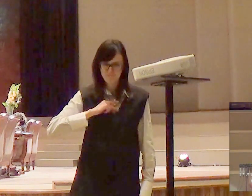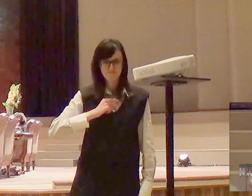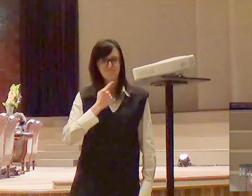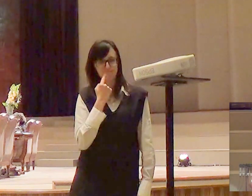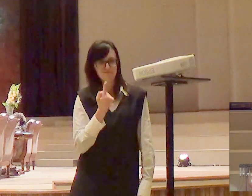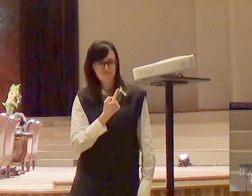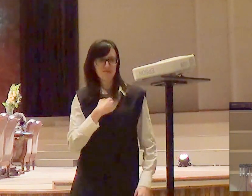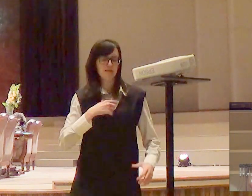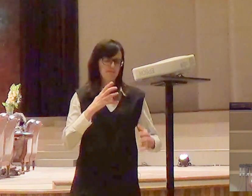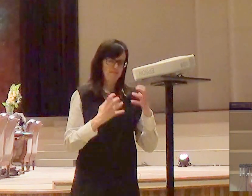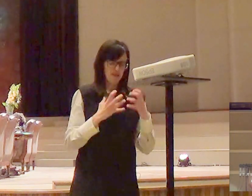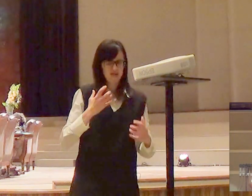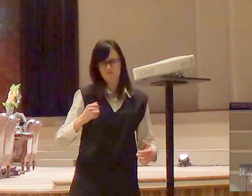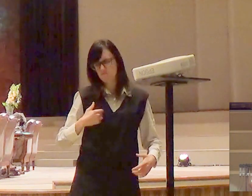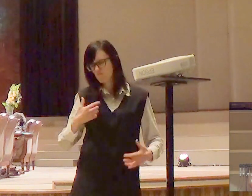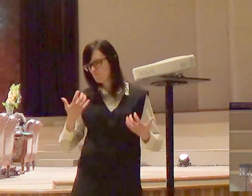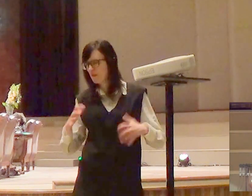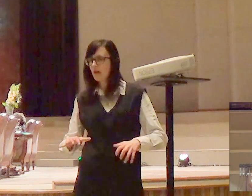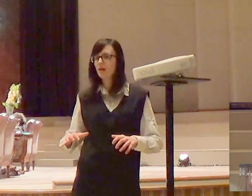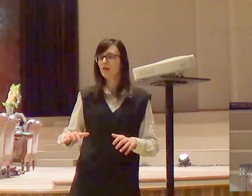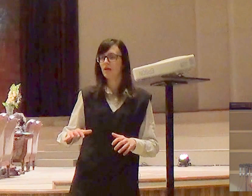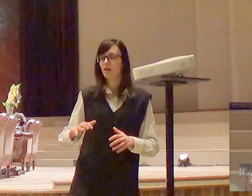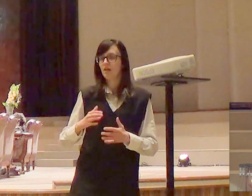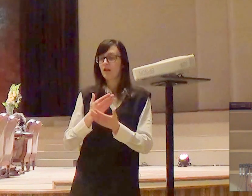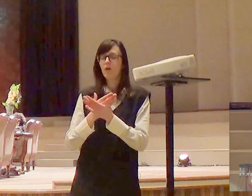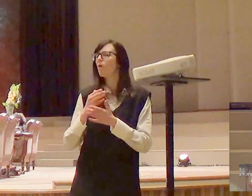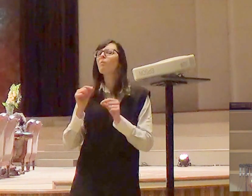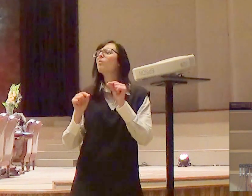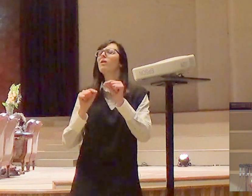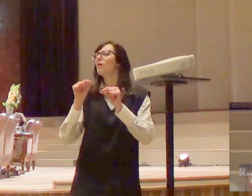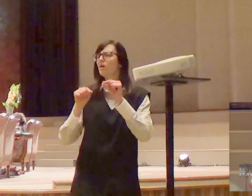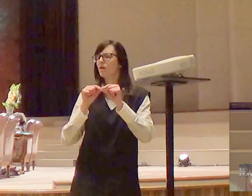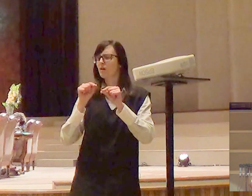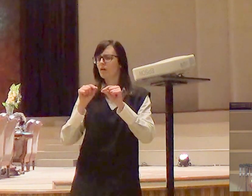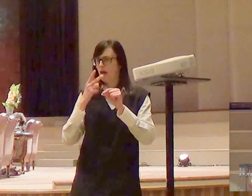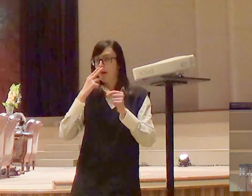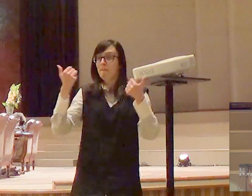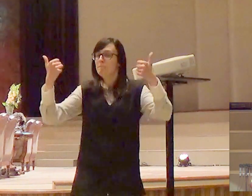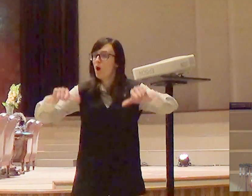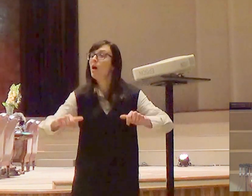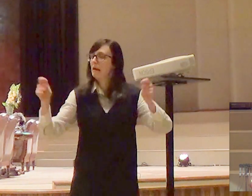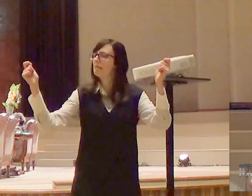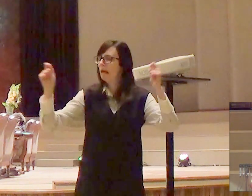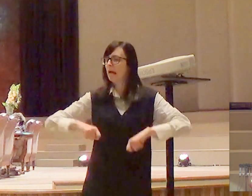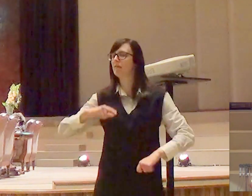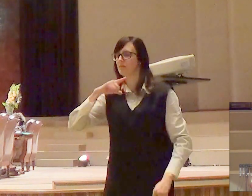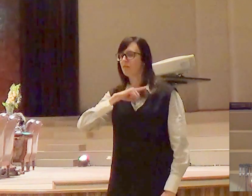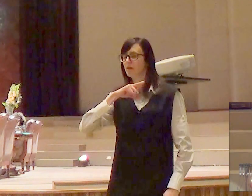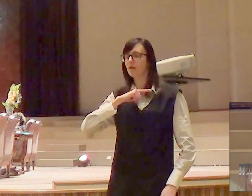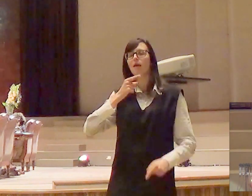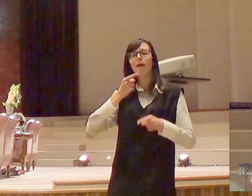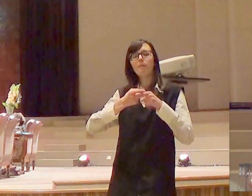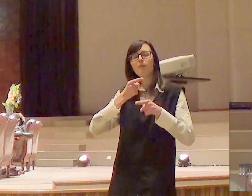aquilo que eu vou chamar agora de insubmissão. É interessante isso, porque quando a gente